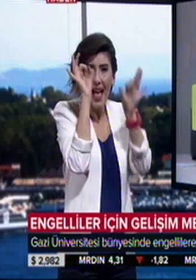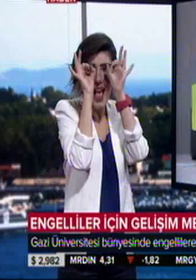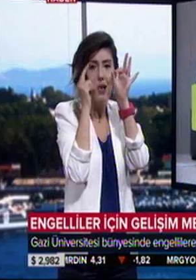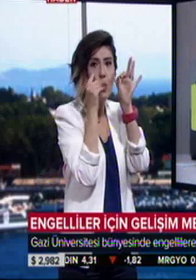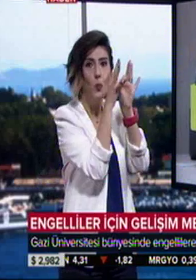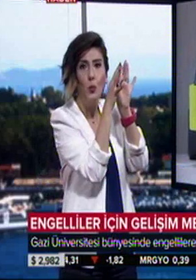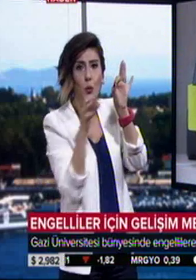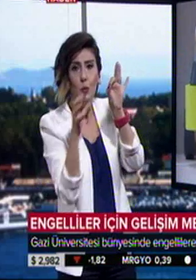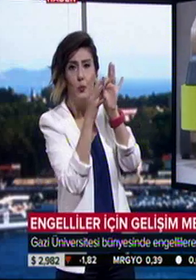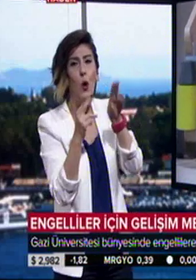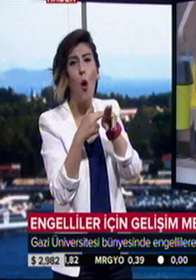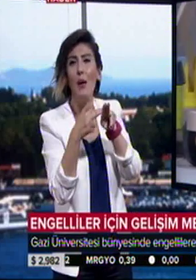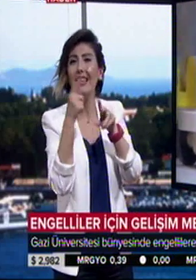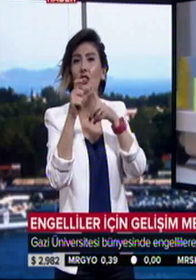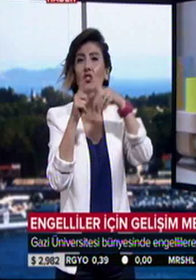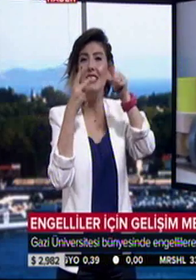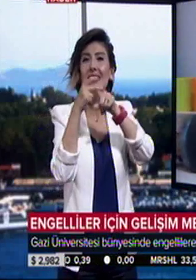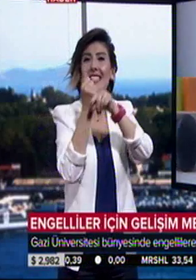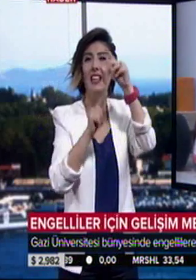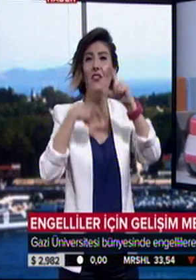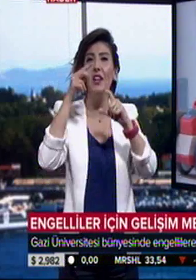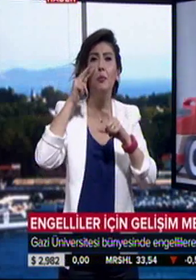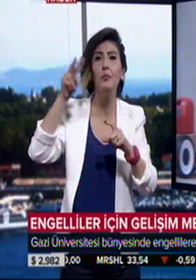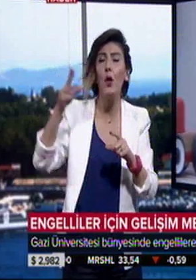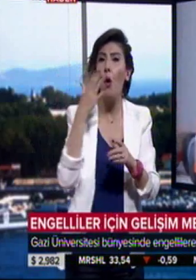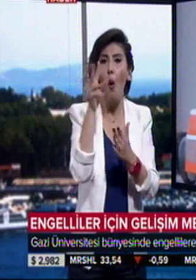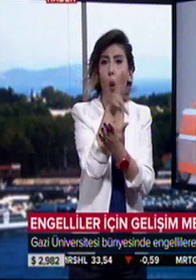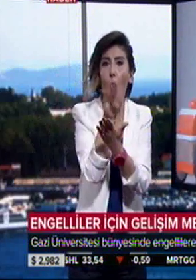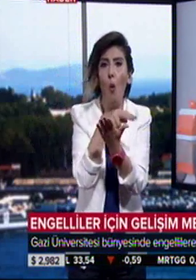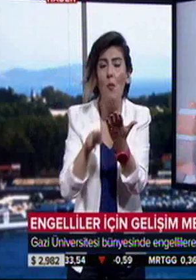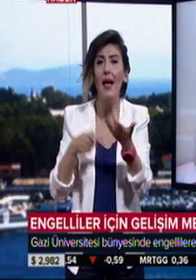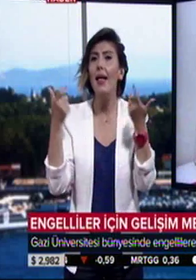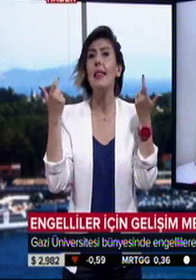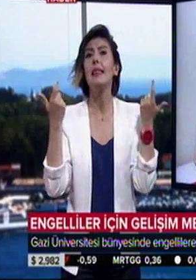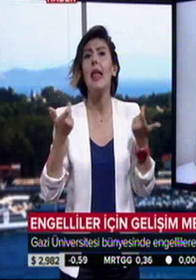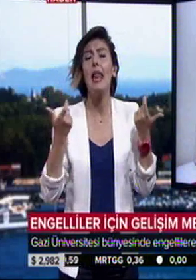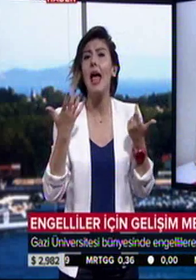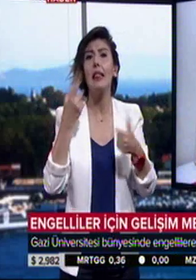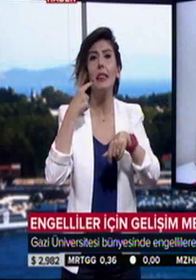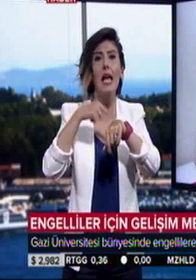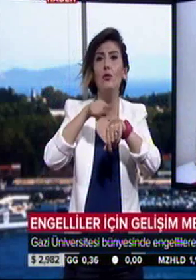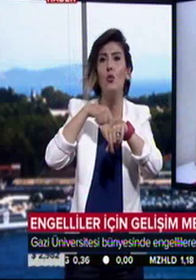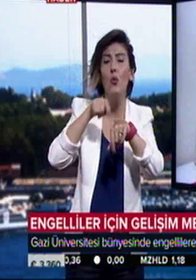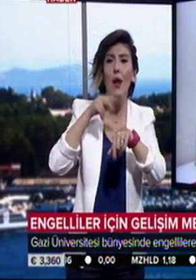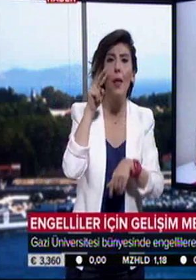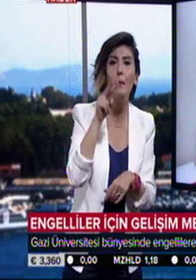ekranında örneğin bir çizgi filmi izlerken küçük yaş grubu ya da okuma yaparken, soru canıtlarken nereye baktığını, ne süreyle baktığını